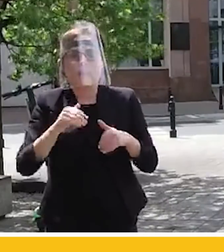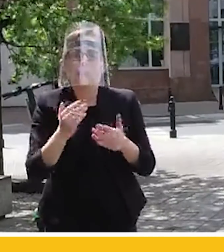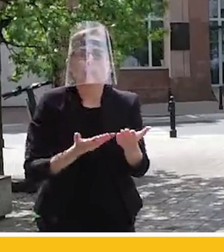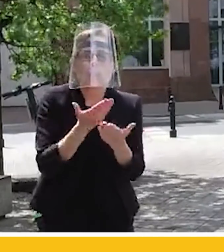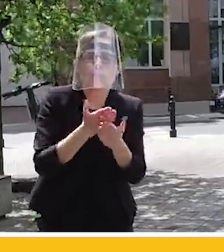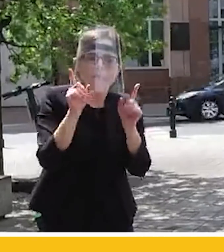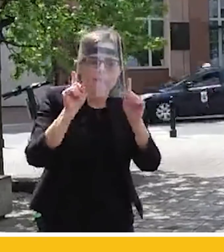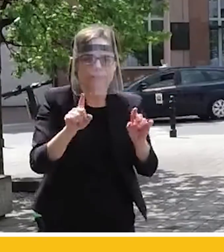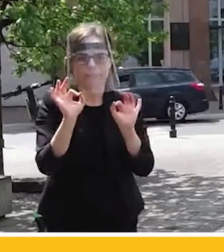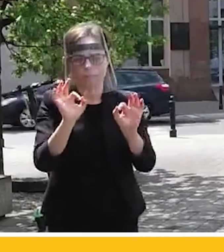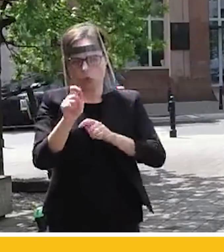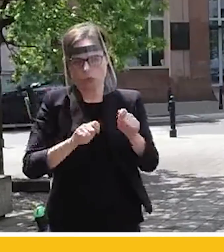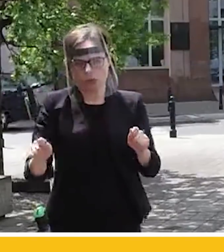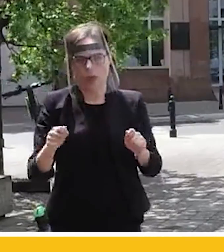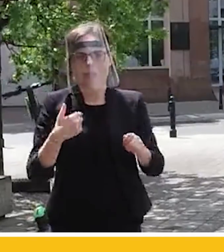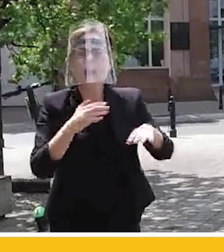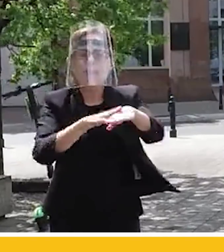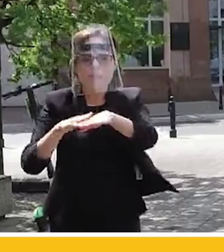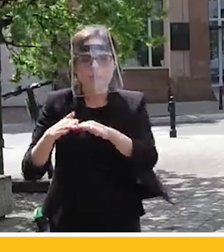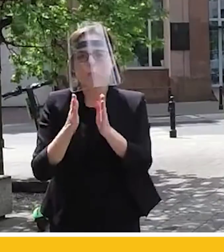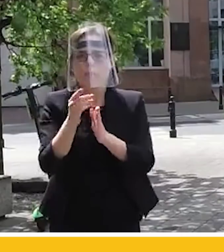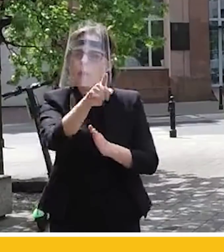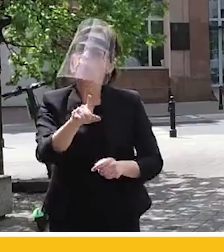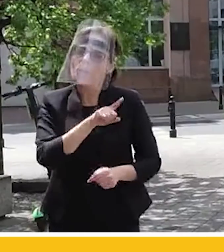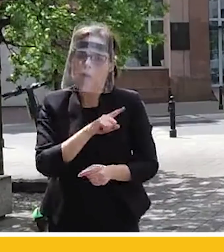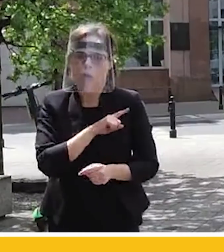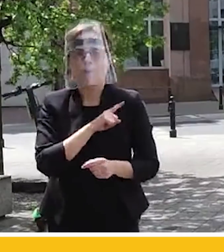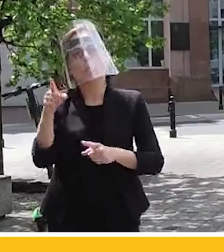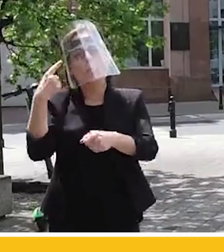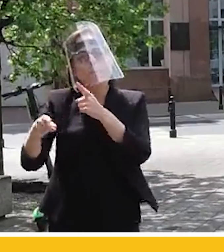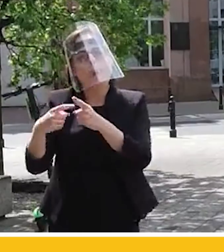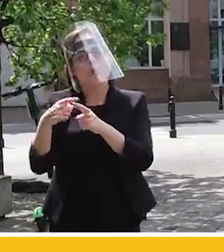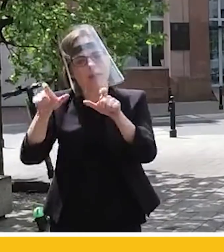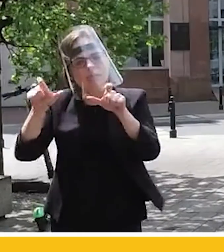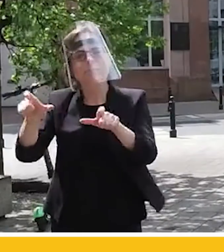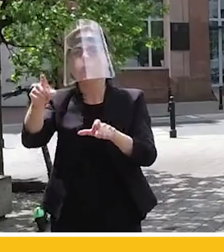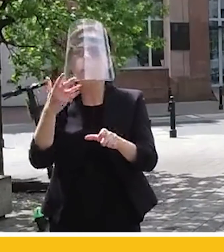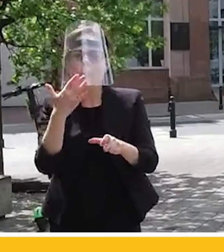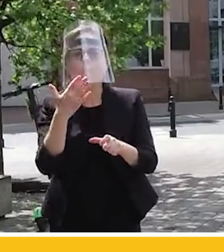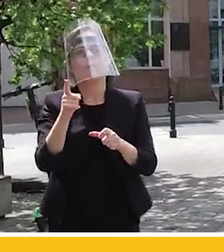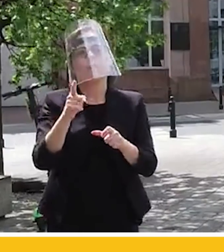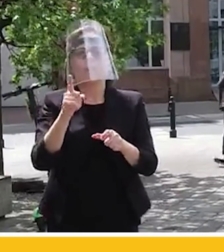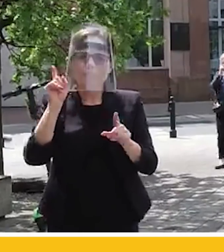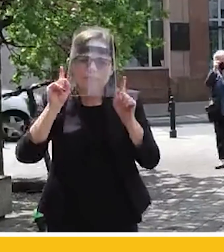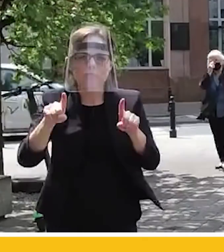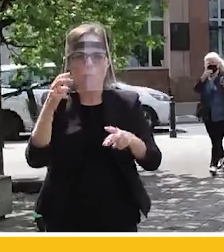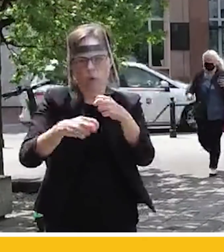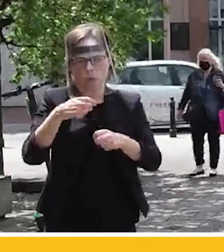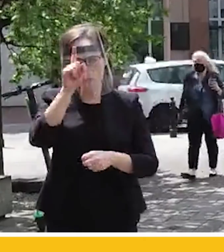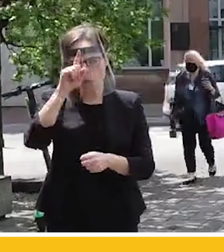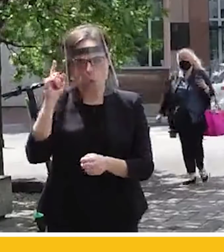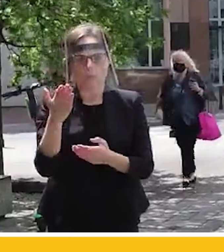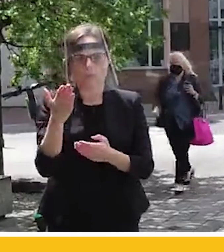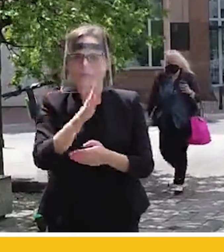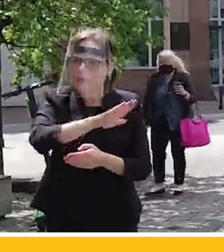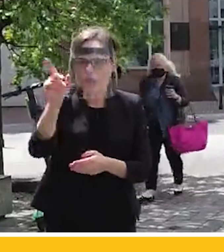apeluję, abyście dopilnowali, aby politycy, tak jak Szymon, mówili o realnych problemach ludzi. O tym, co nas dotyka,